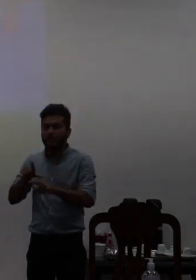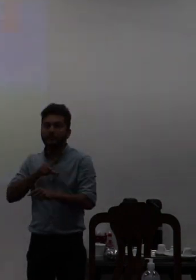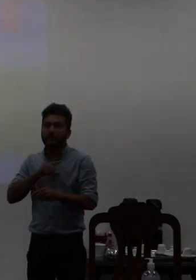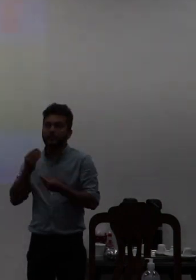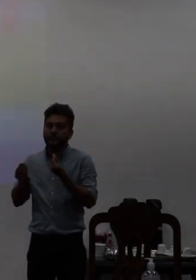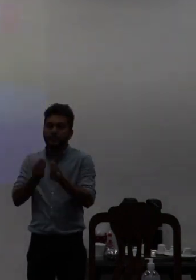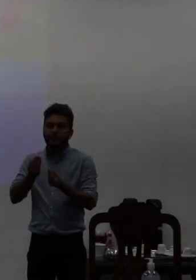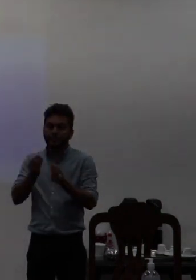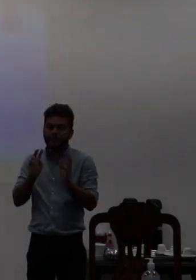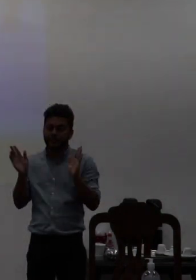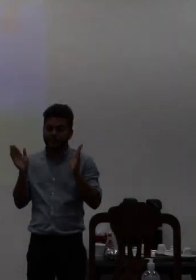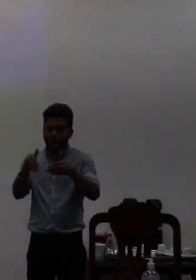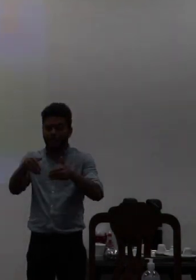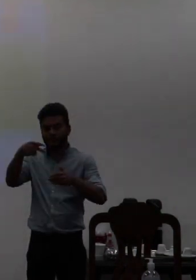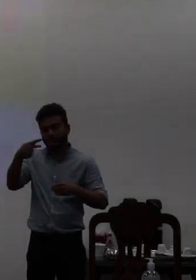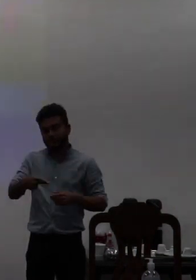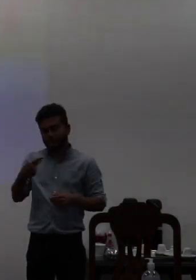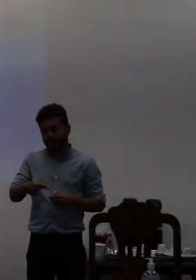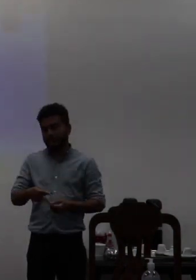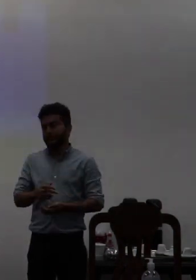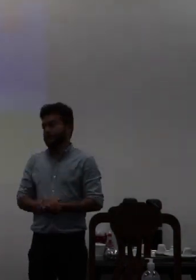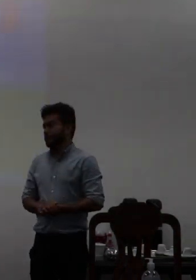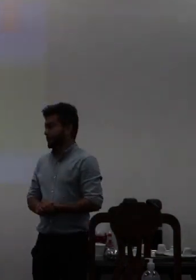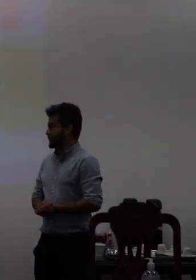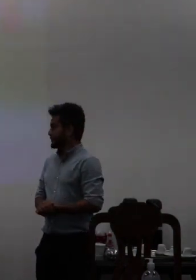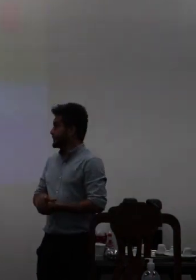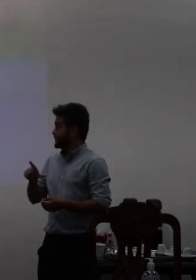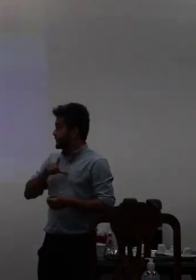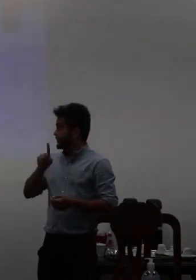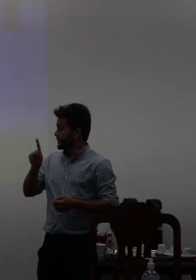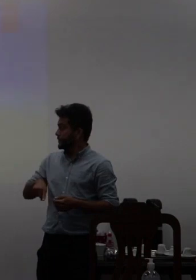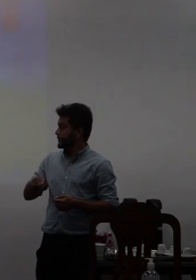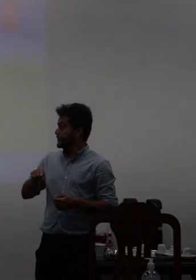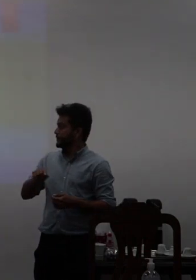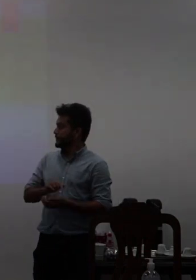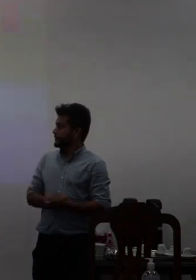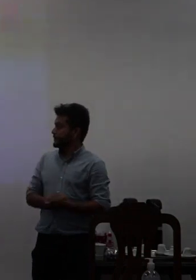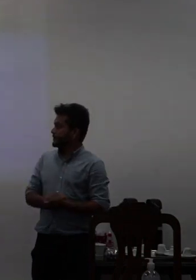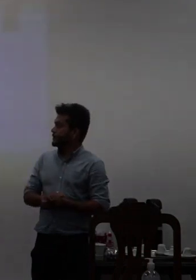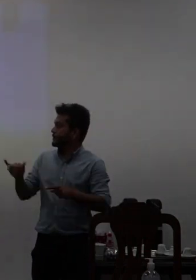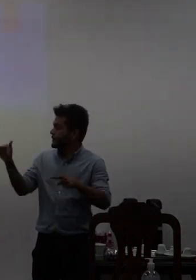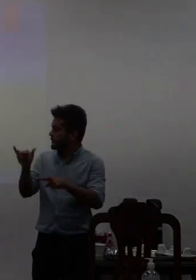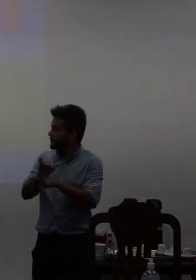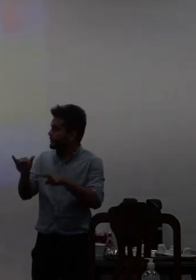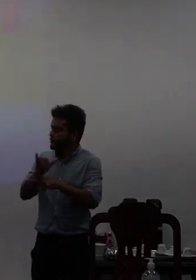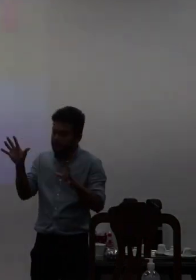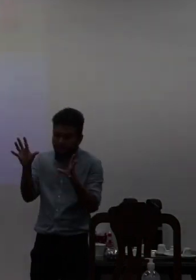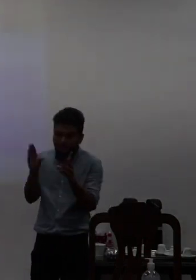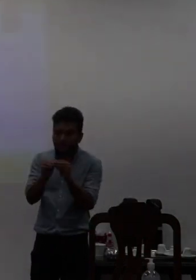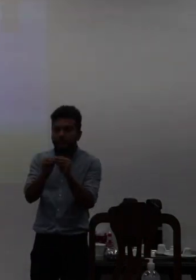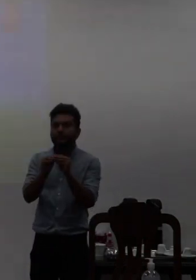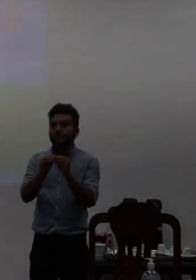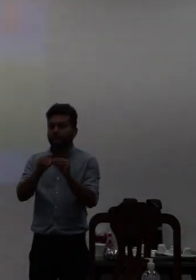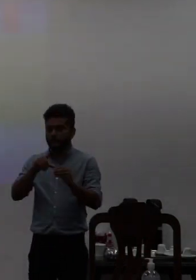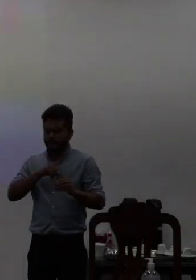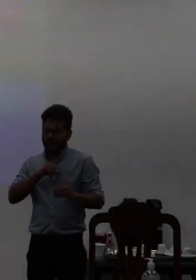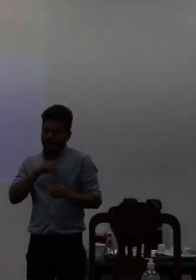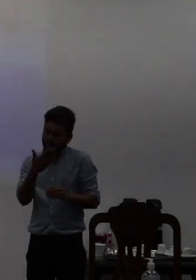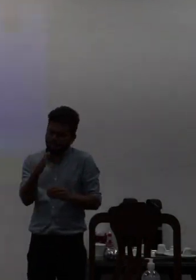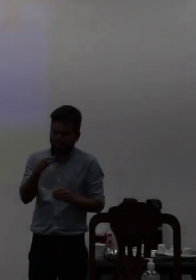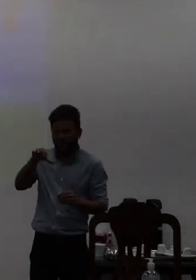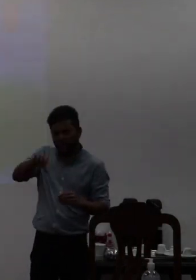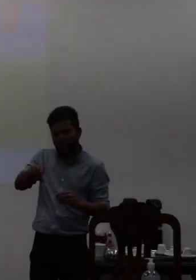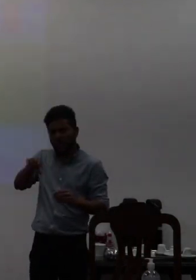universidade tá certo esse instrumento ele é um instrumento suscito nós colocamos no máximo nove